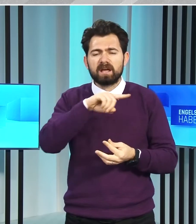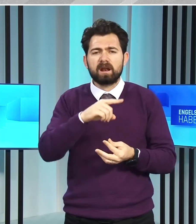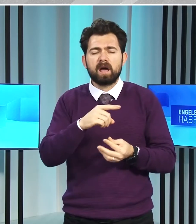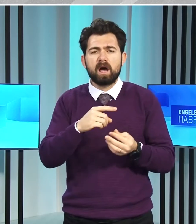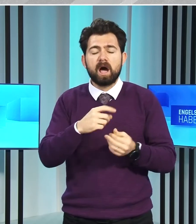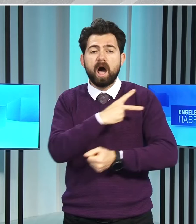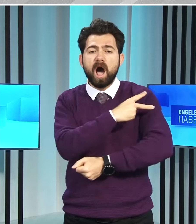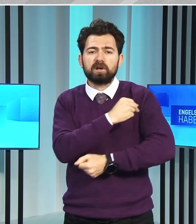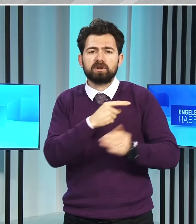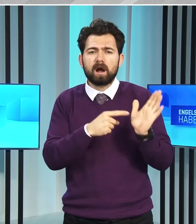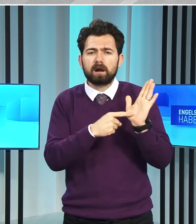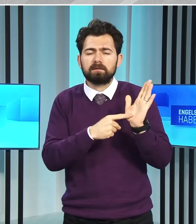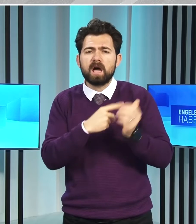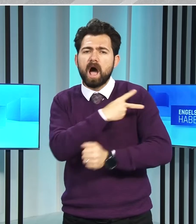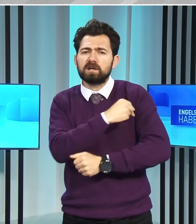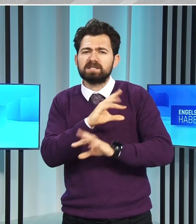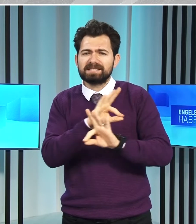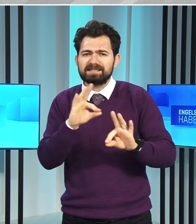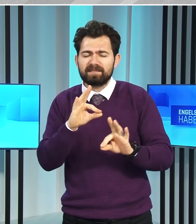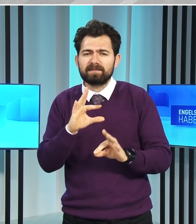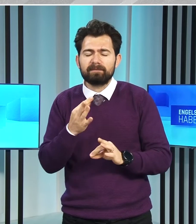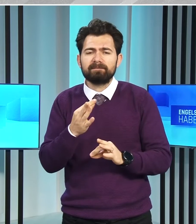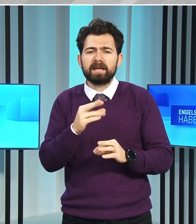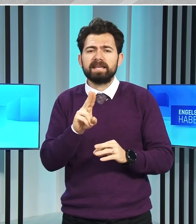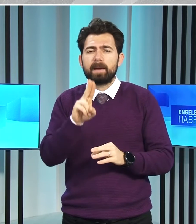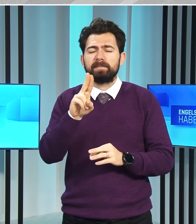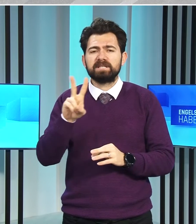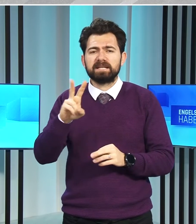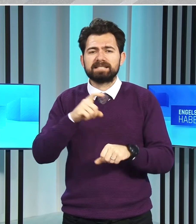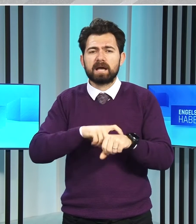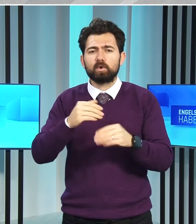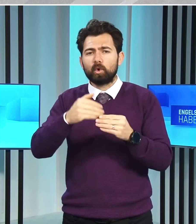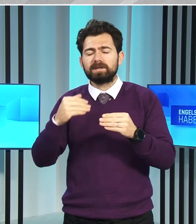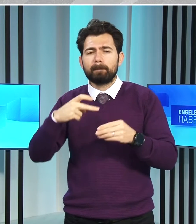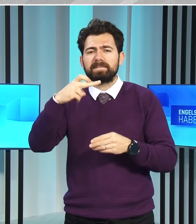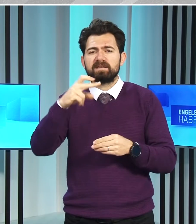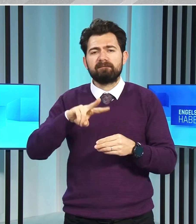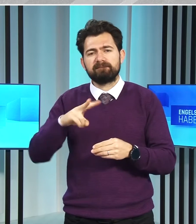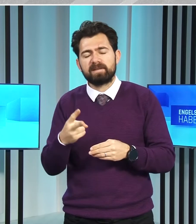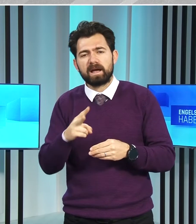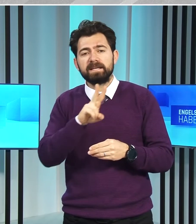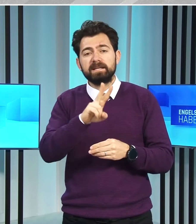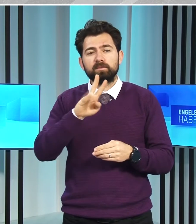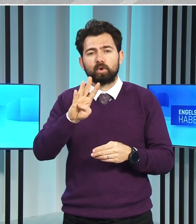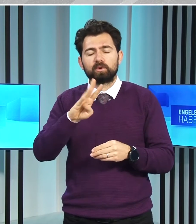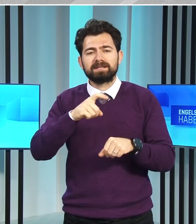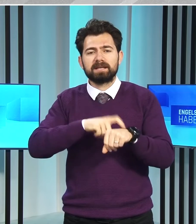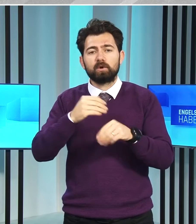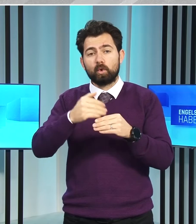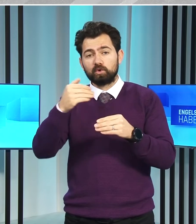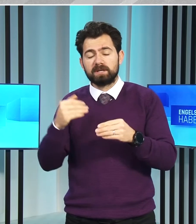kartı, aşısızsa 72 saat öncesi PCR veya 24 saat öncesi